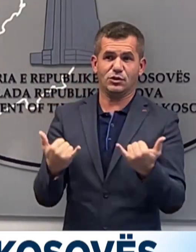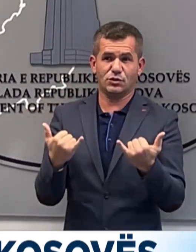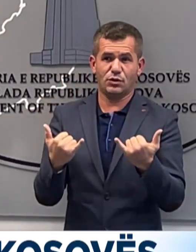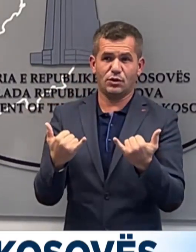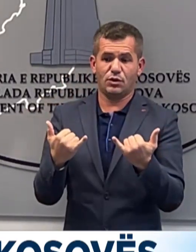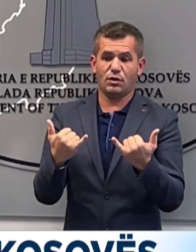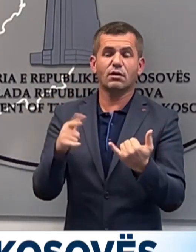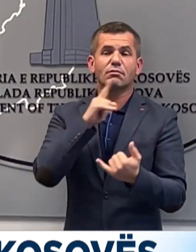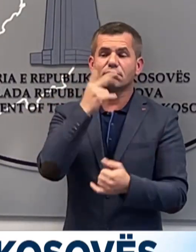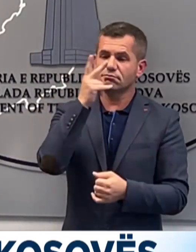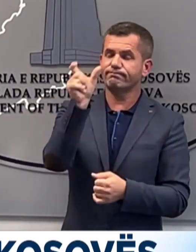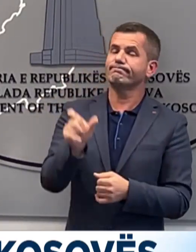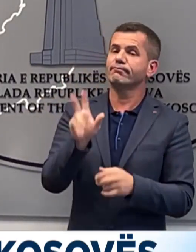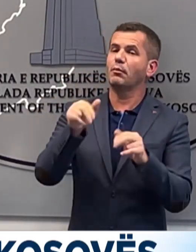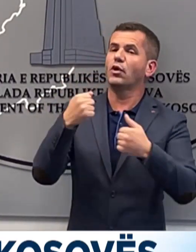elemente terroriste,